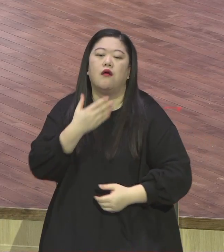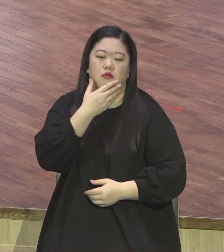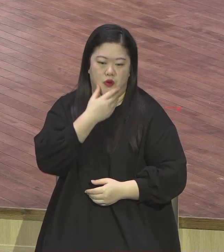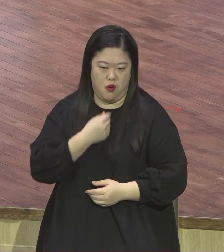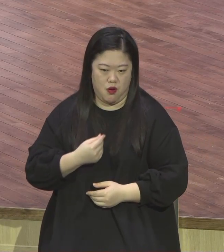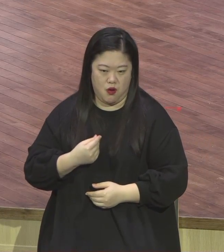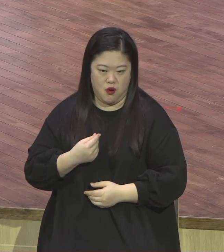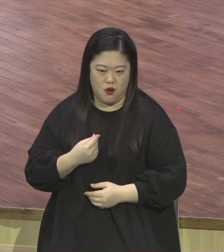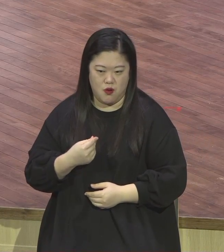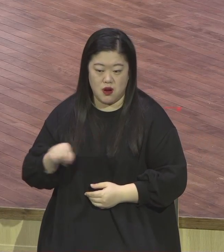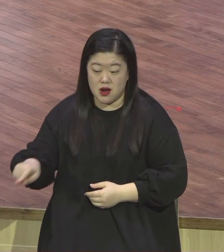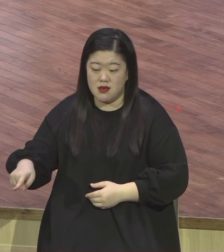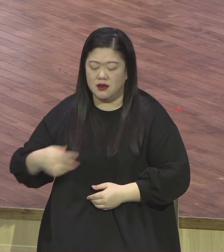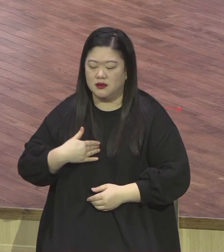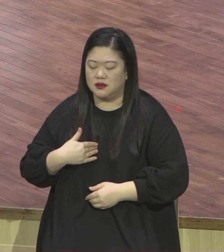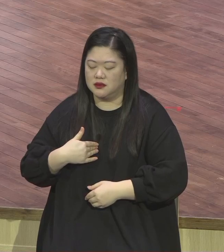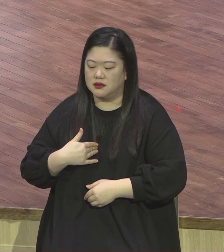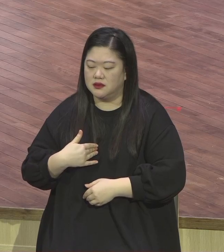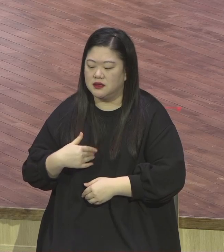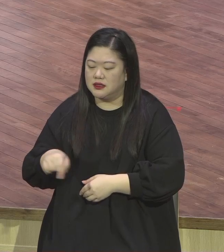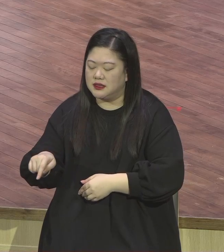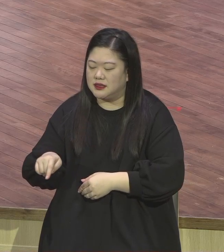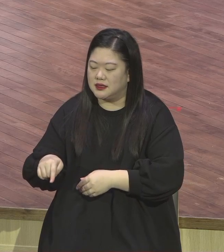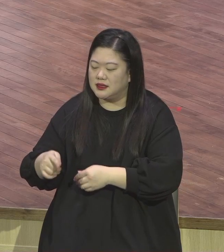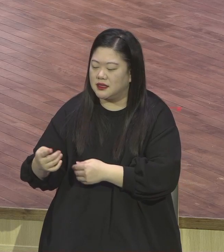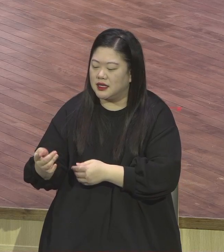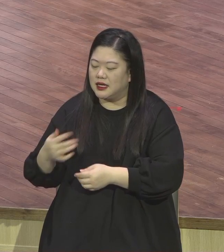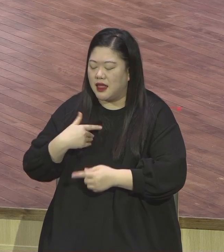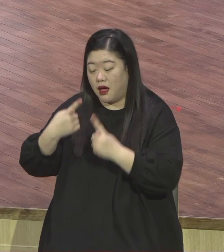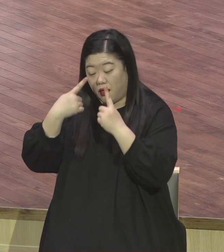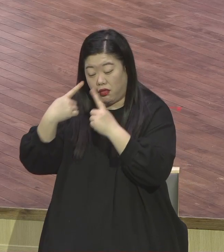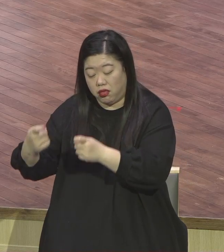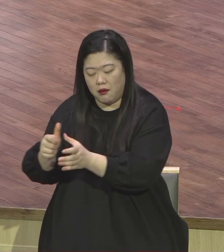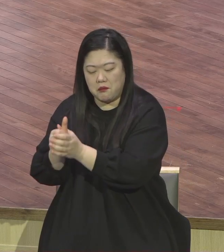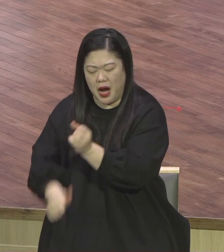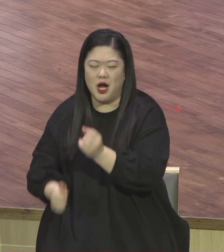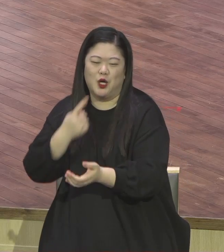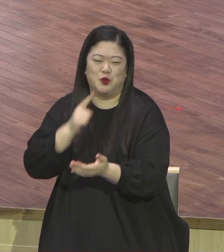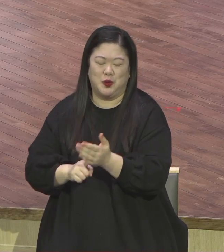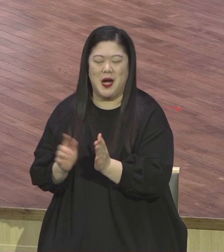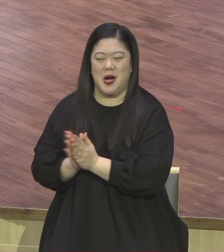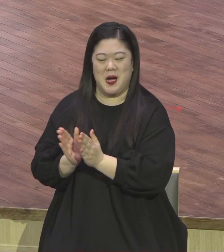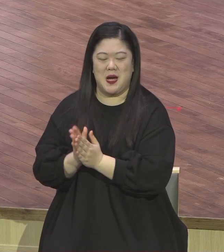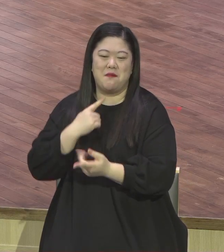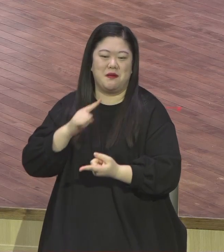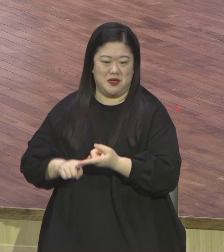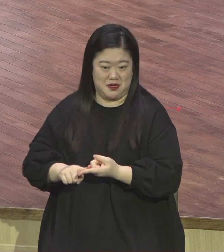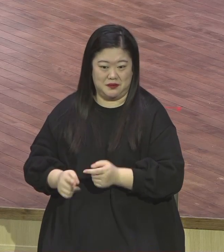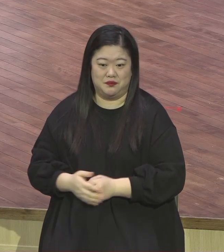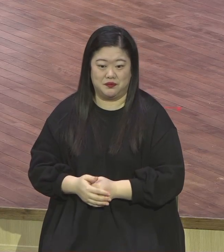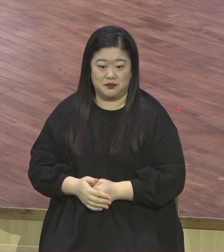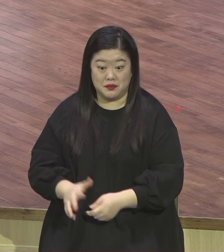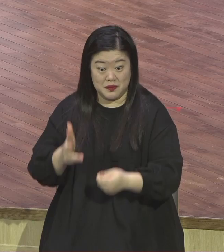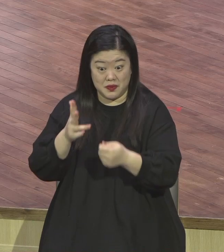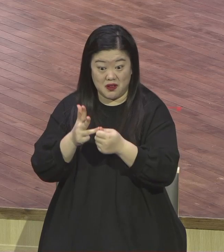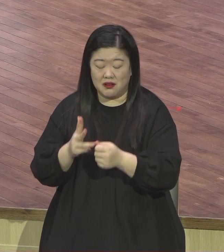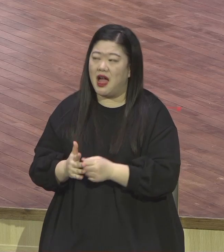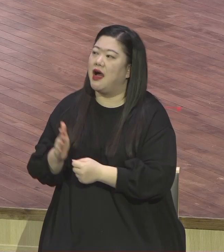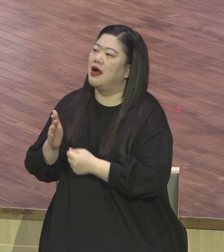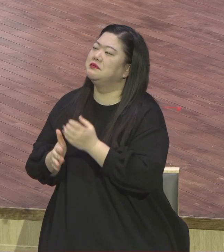나의 유혹에 쉽게 넘어가 마침내 나의 졸음거리가 될 것임이요 하나님을 사랑한다 하면서도 자기 형제와 이웃을 죽도록 미워하는 자는